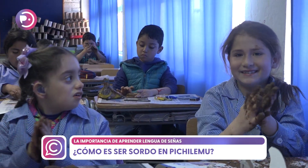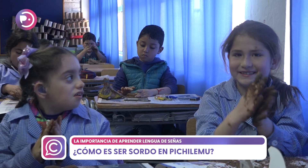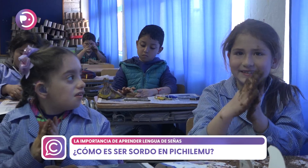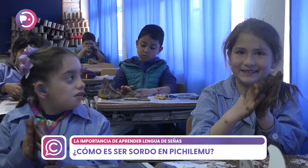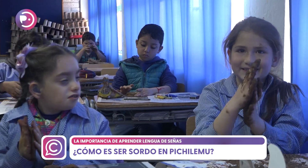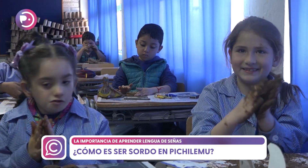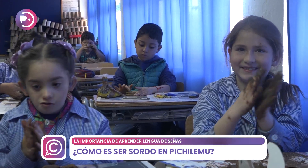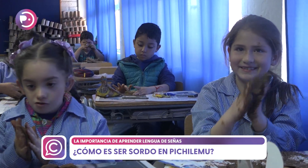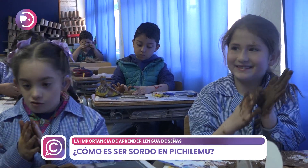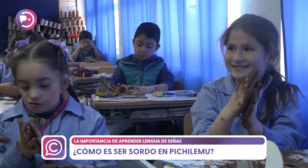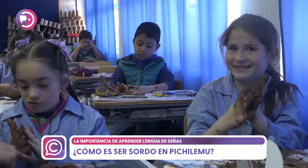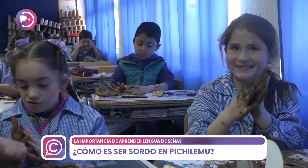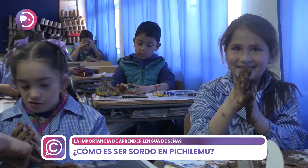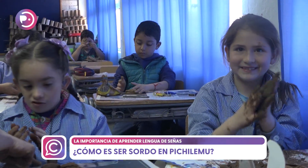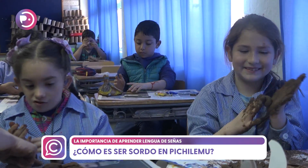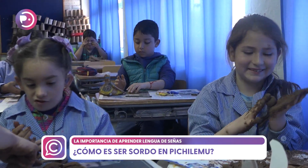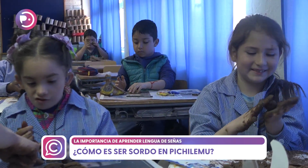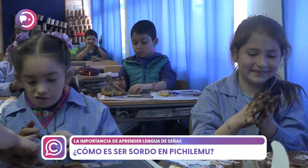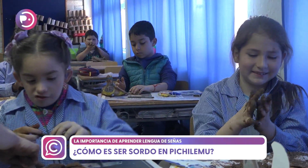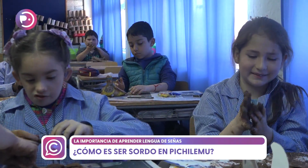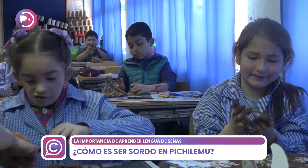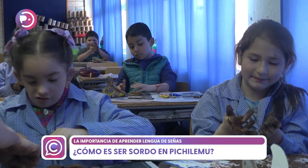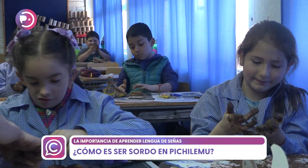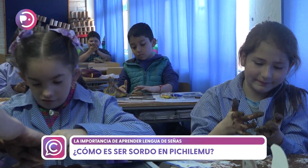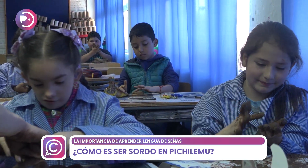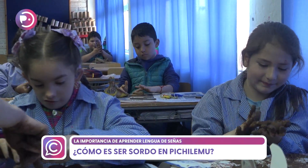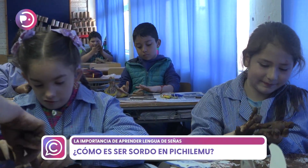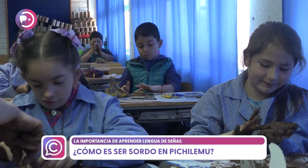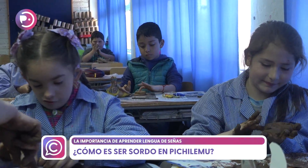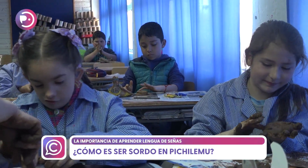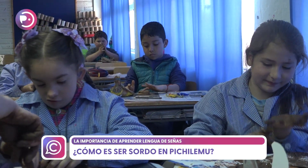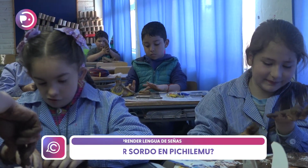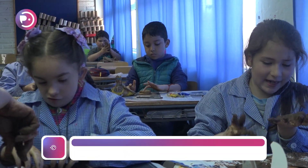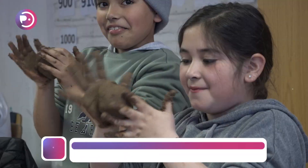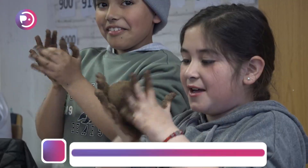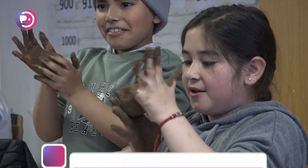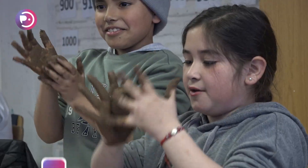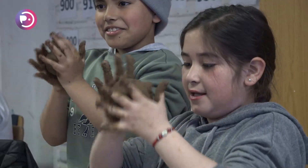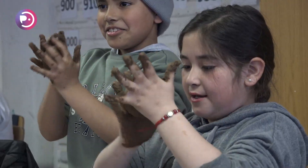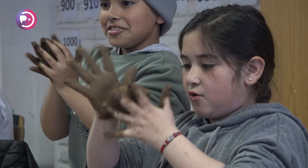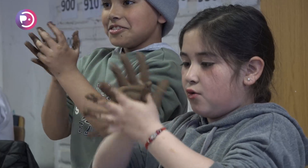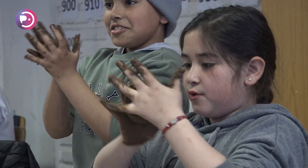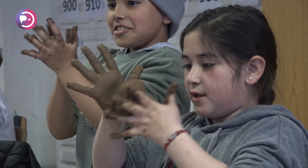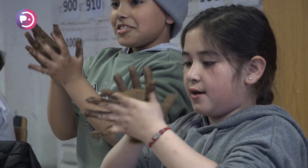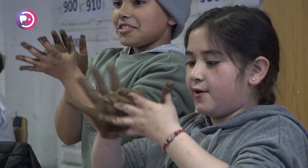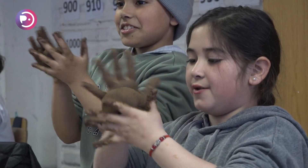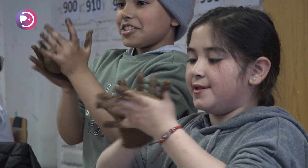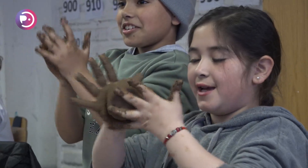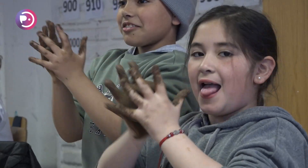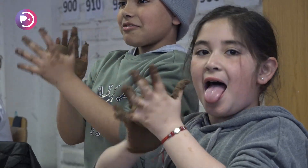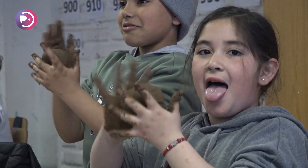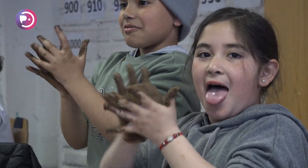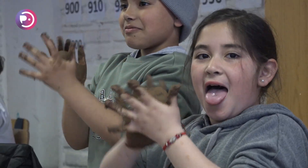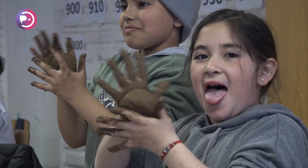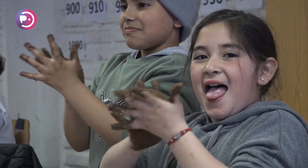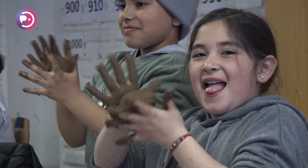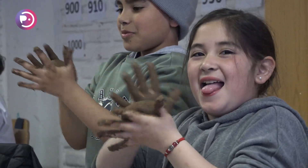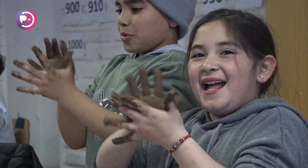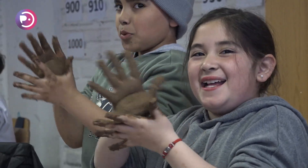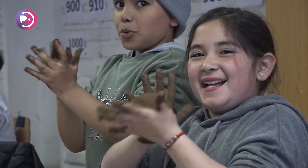acogida, con todo, con todo el plantel que trabajamos acá. Conocer a la Eli fue, no sé cómo explicarlo,